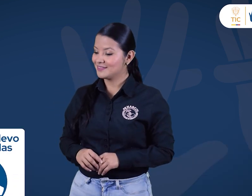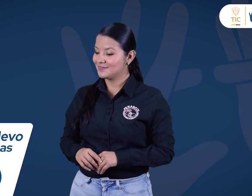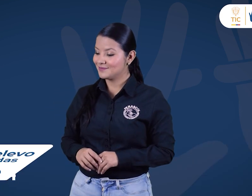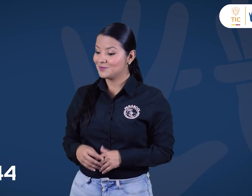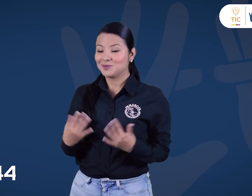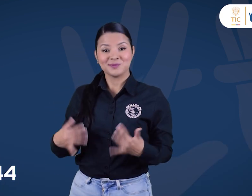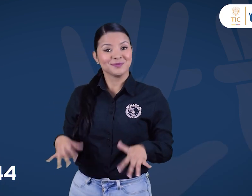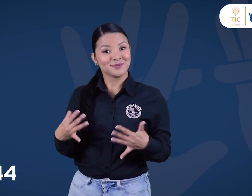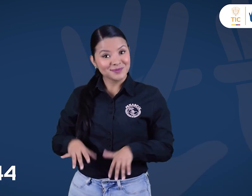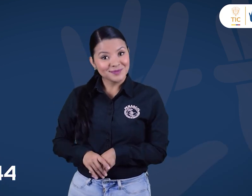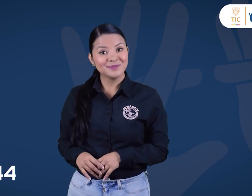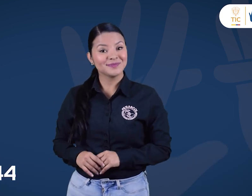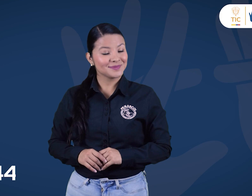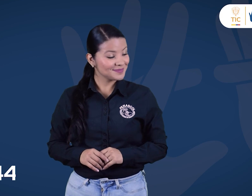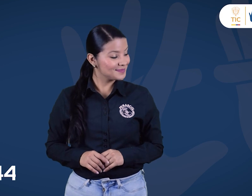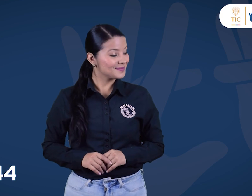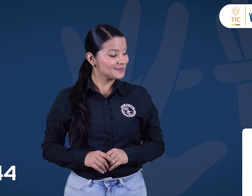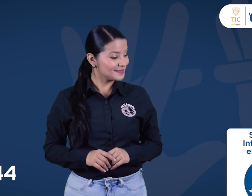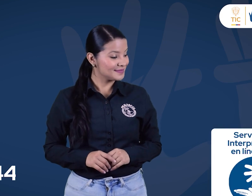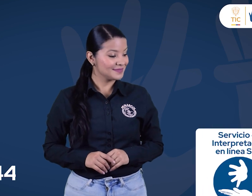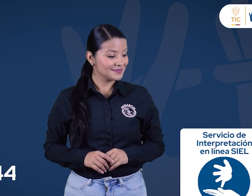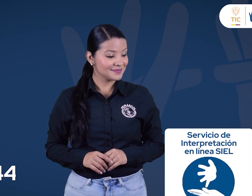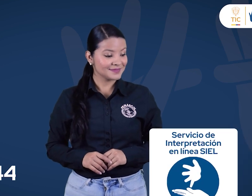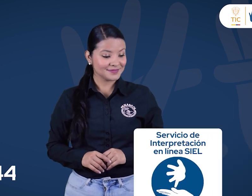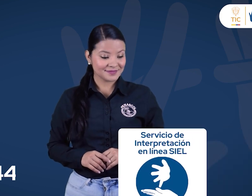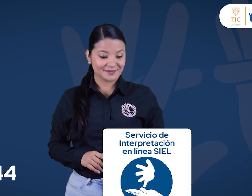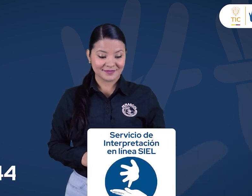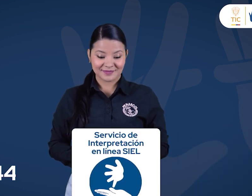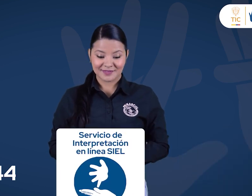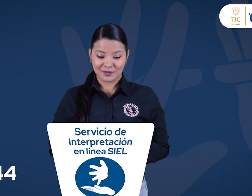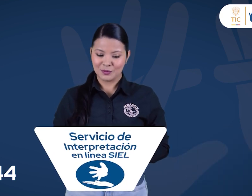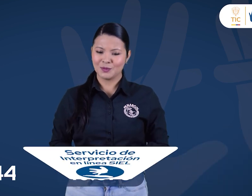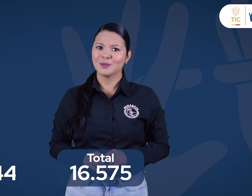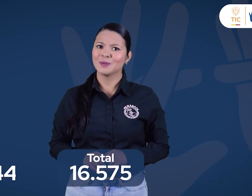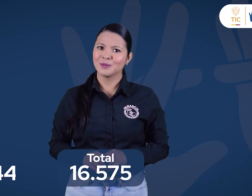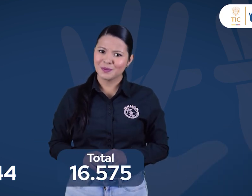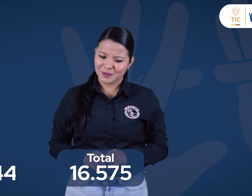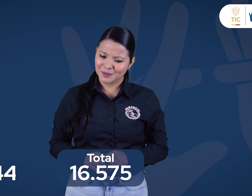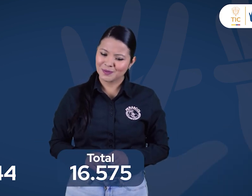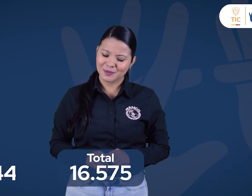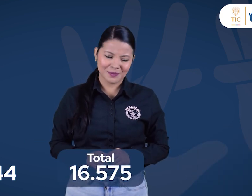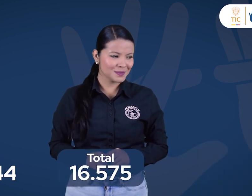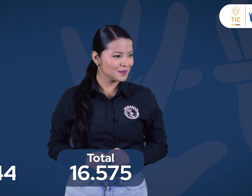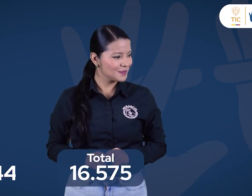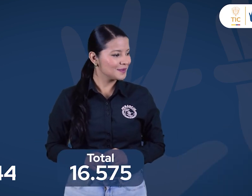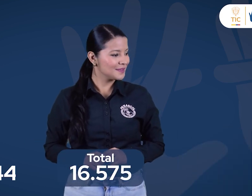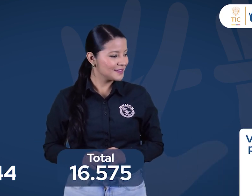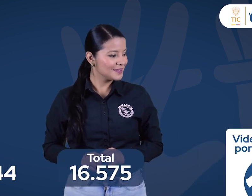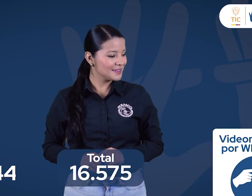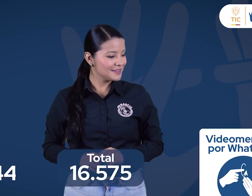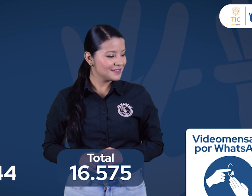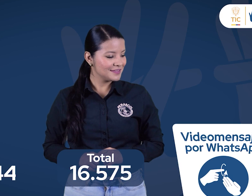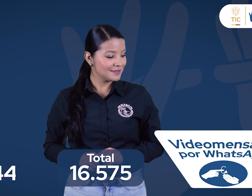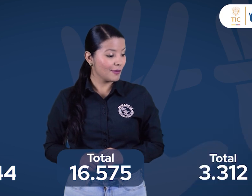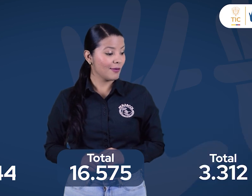Relevo de llamadas. 119,344. CIEL. 16